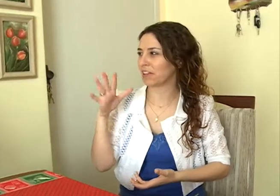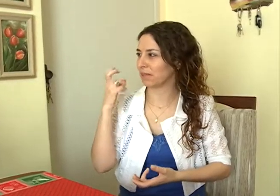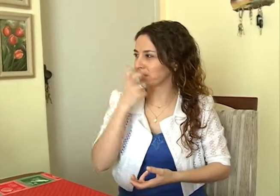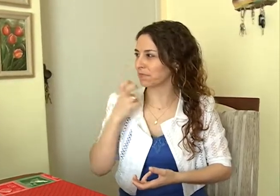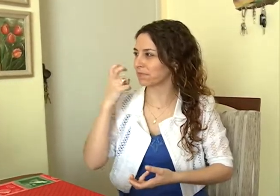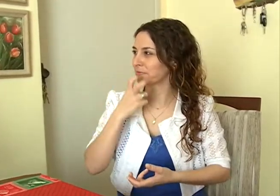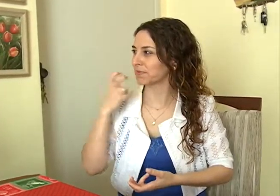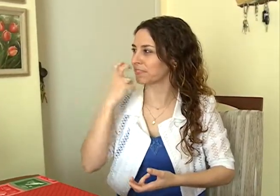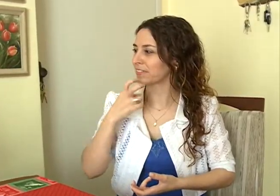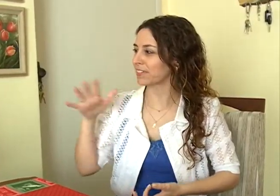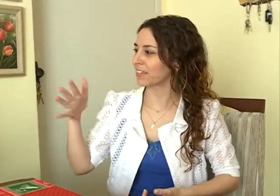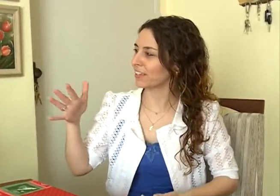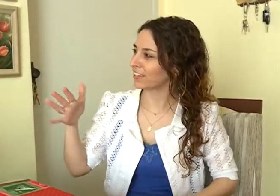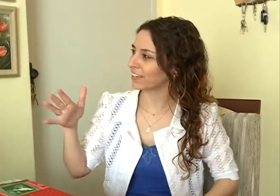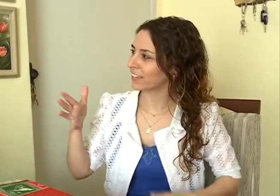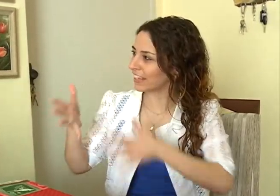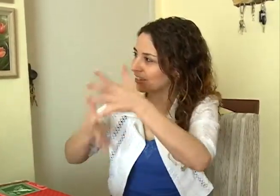começa a analisar. E já tem que usar libras.